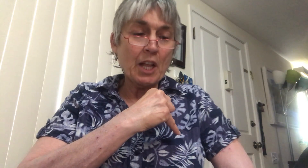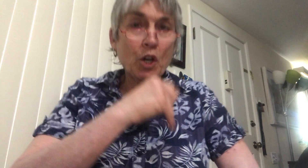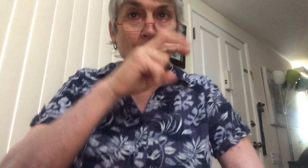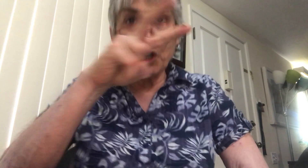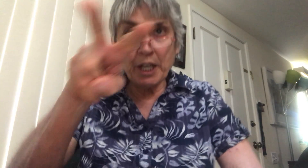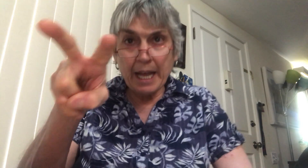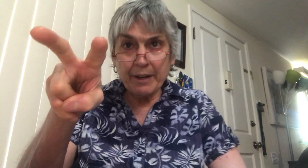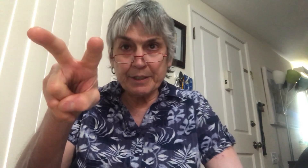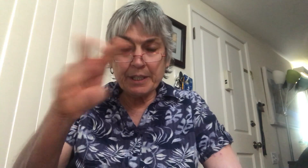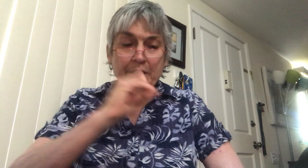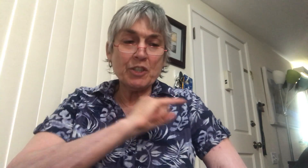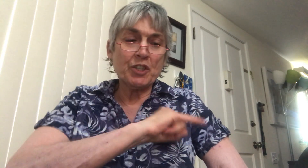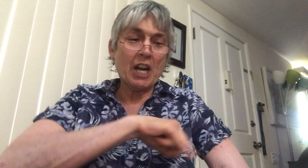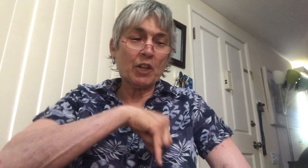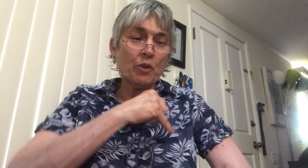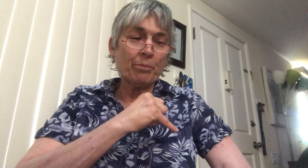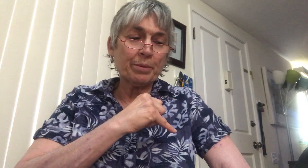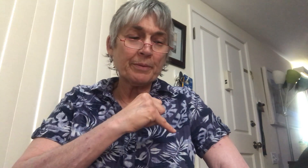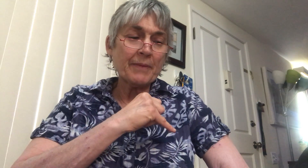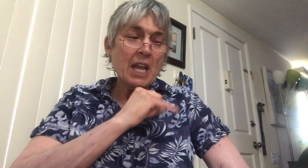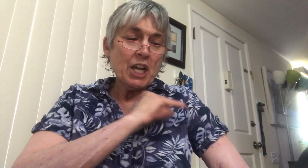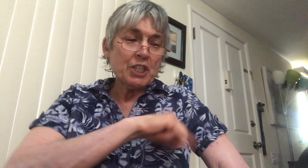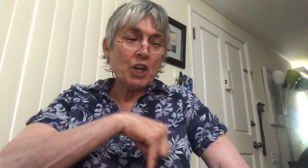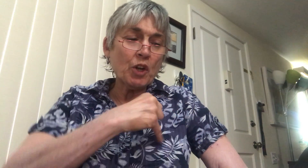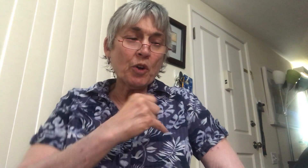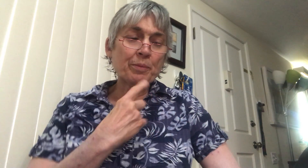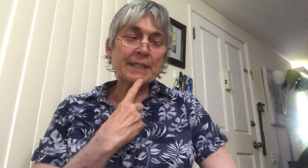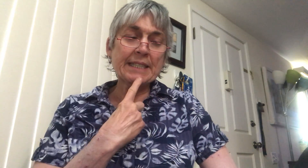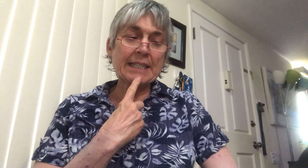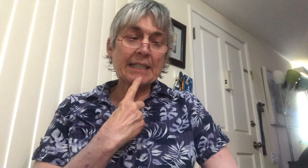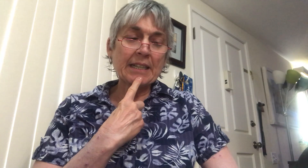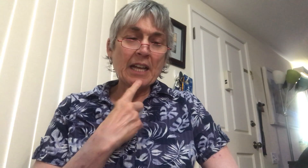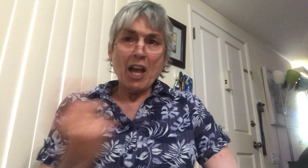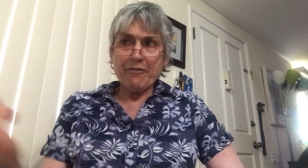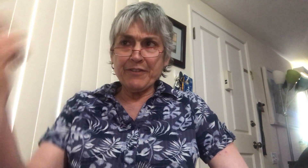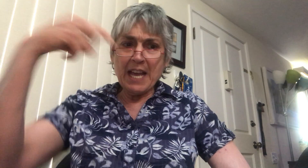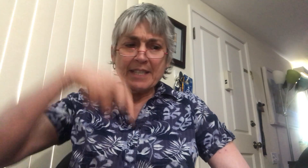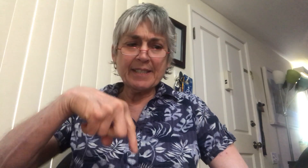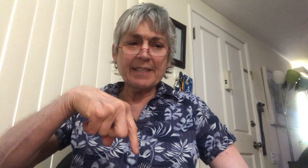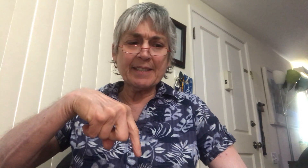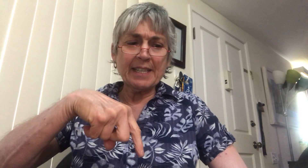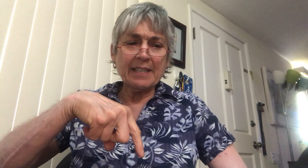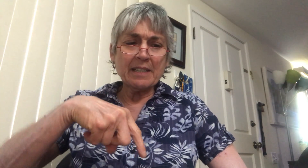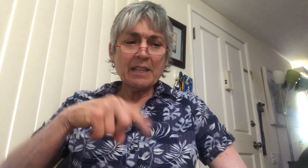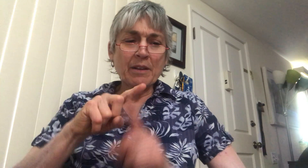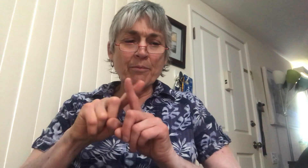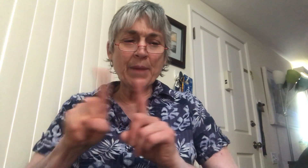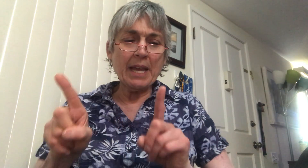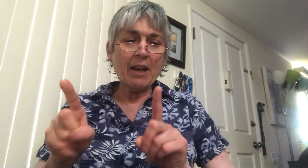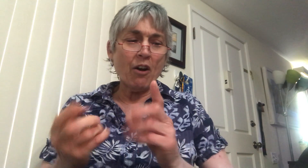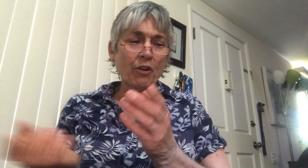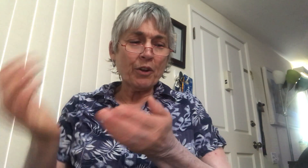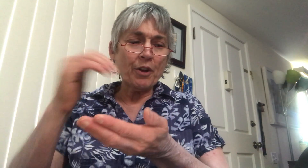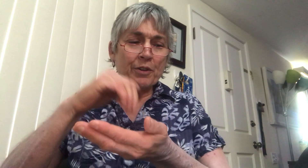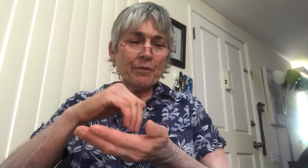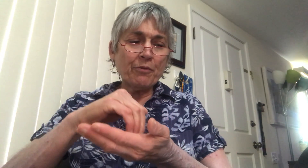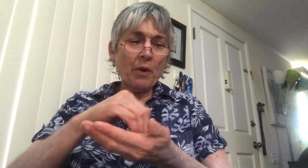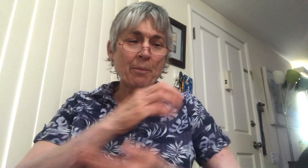Regarde Jacob. Jacob dit, viens ici, mais encore une fois,